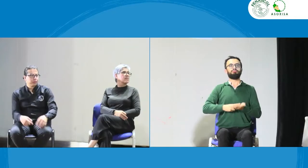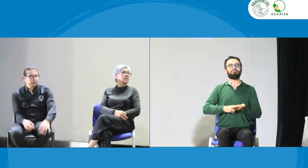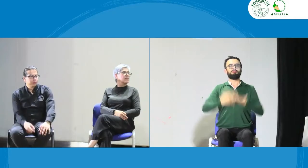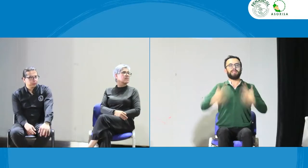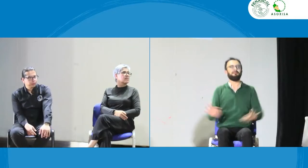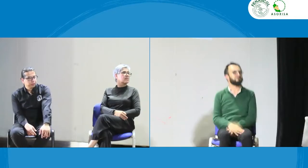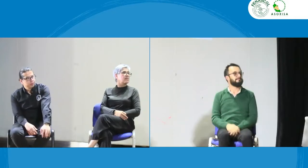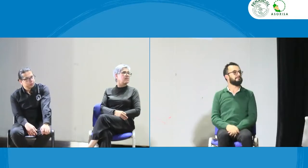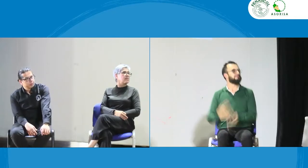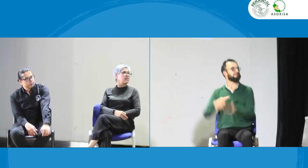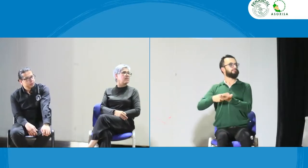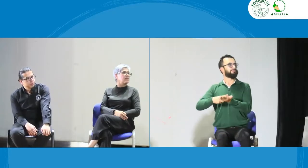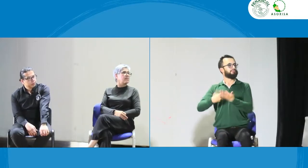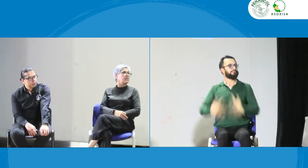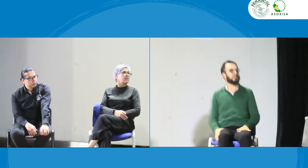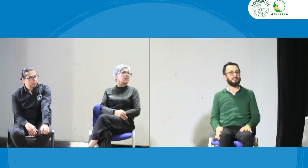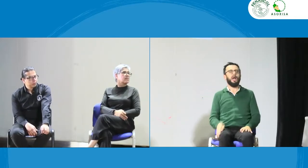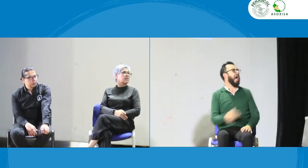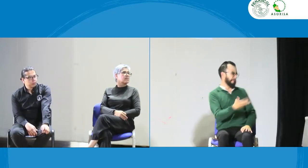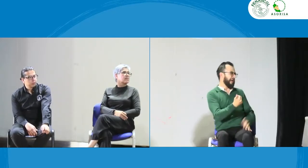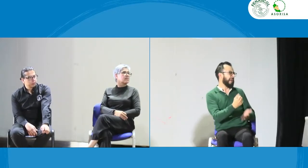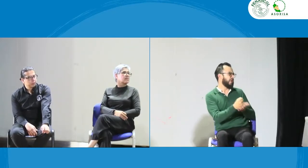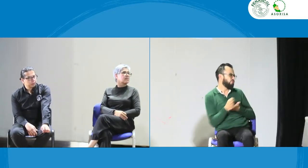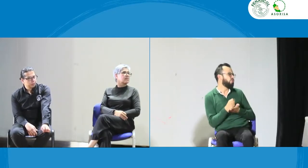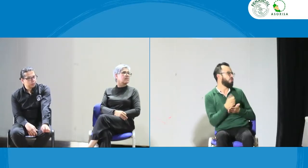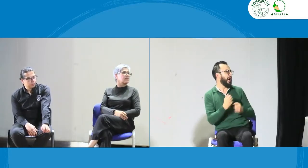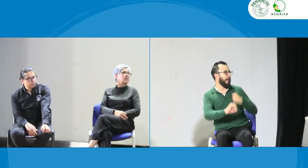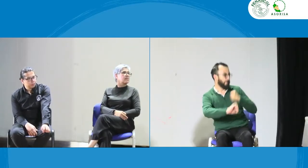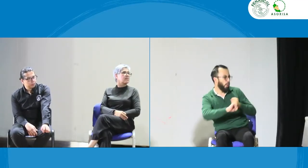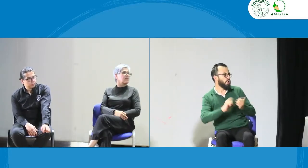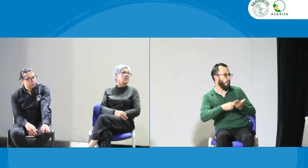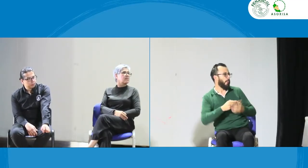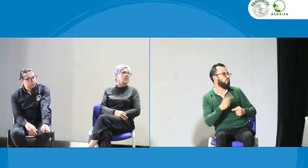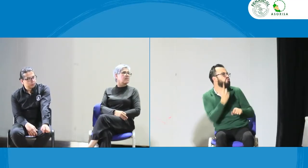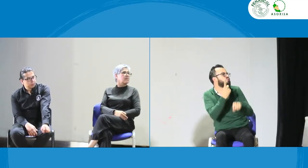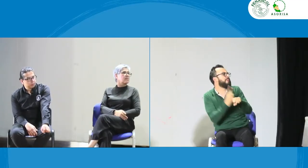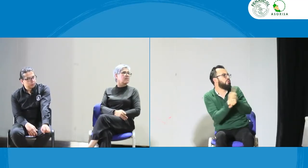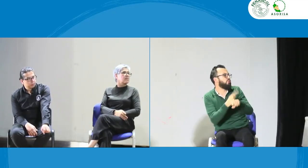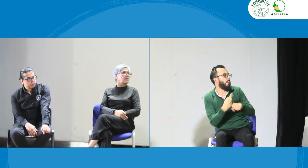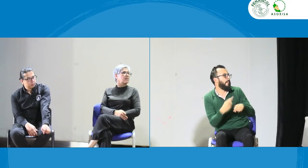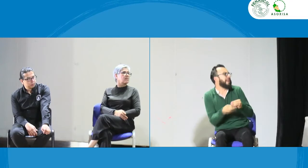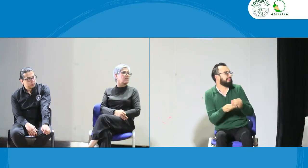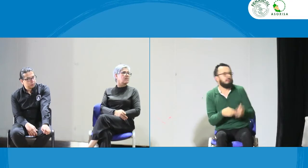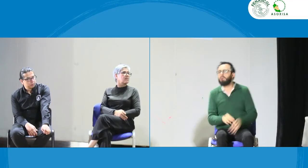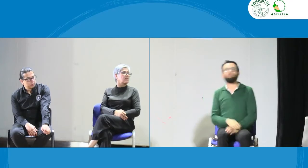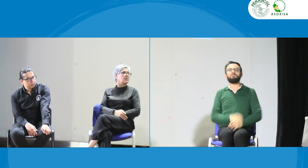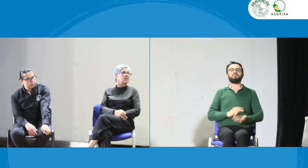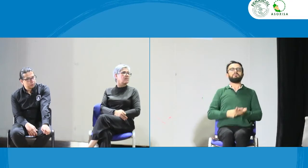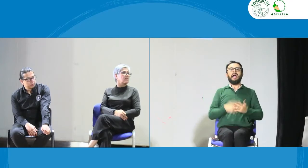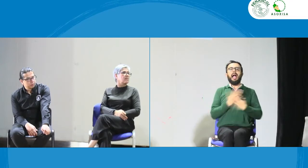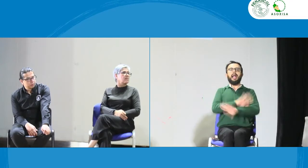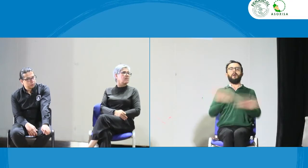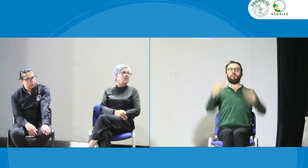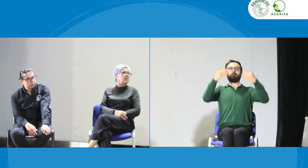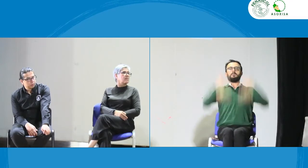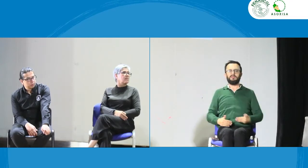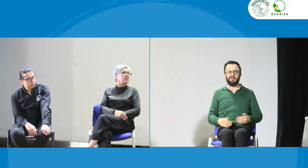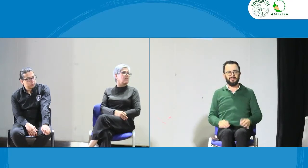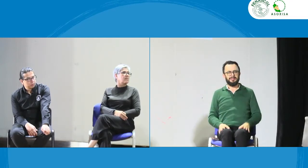Como que el intérprete que hace su servicio por minutos termina y ya. Y quizás la persona le dice necesito que me apoyes un minuto